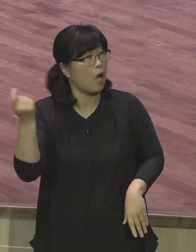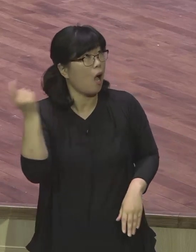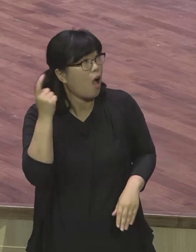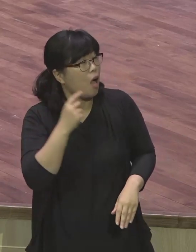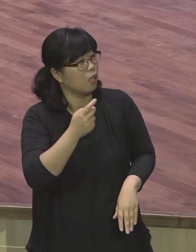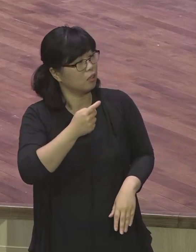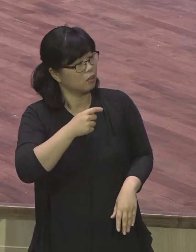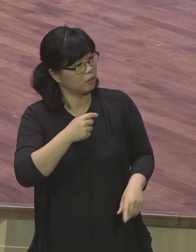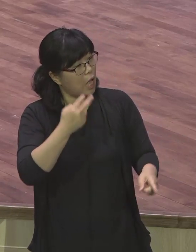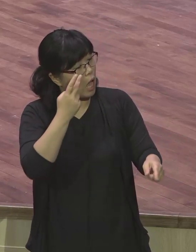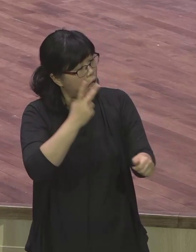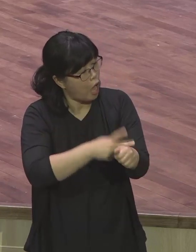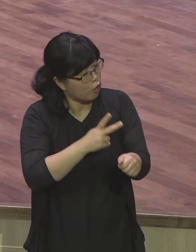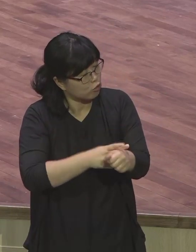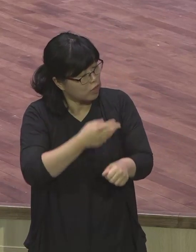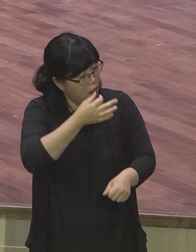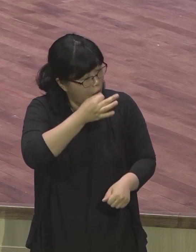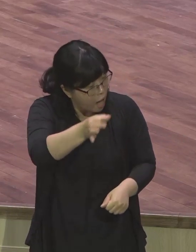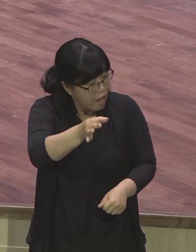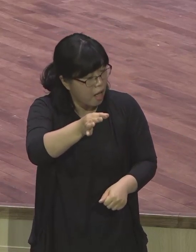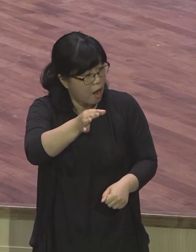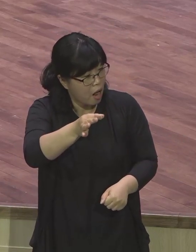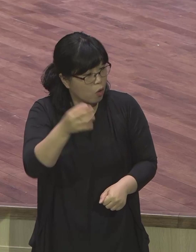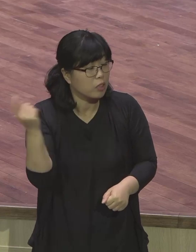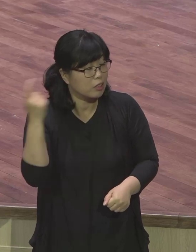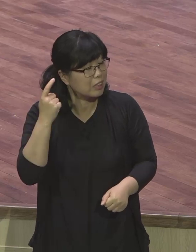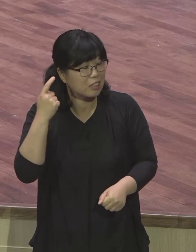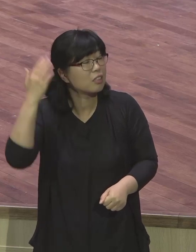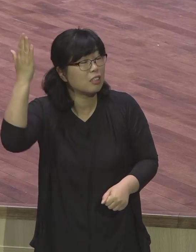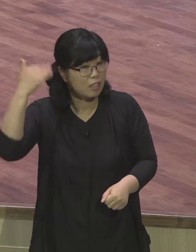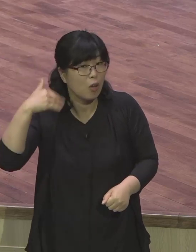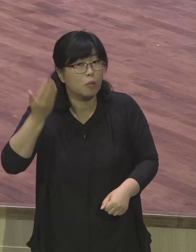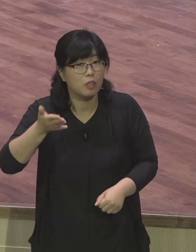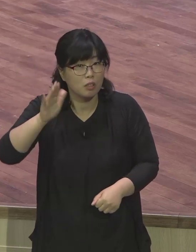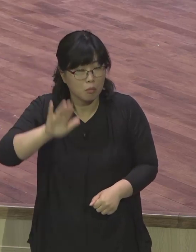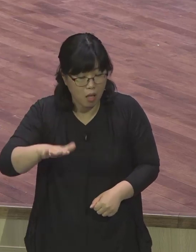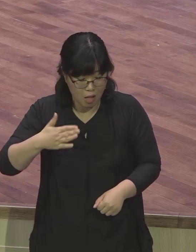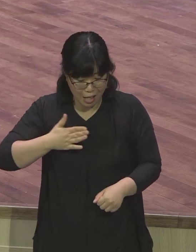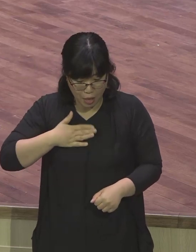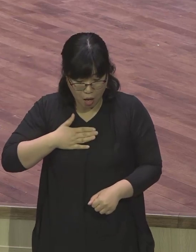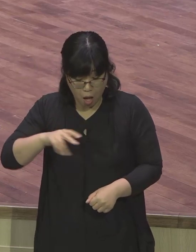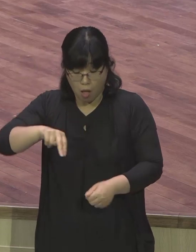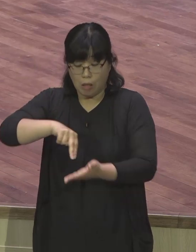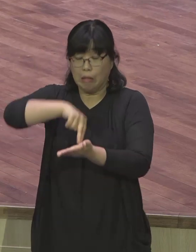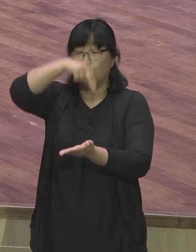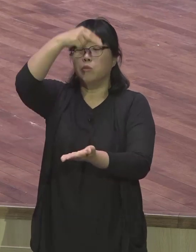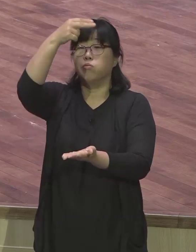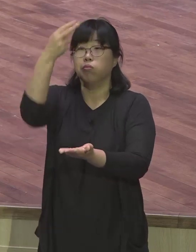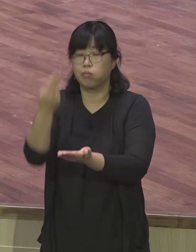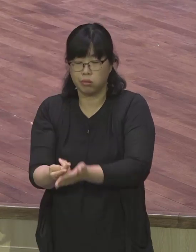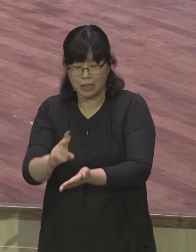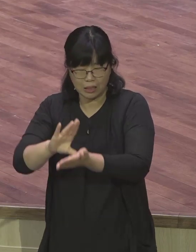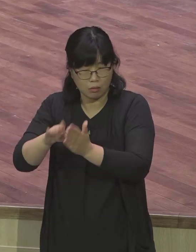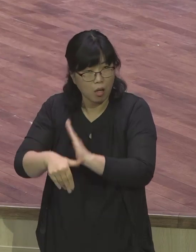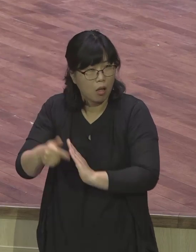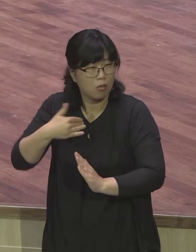영화에서 봤던 것처럼 인생의 필름이 지나가는 것을 체험하게 되었습니다 제가 하나님 앞에서 나름대로